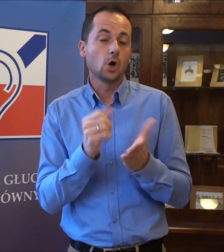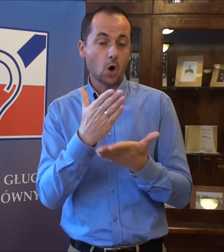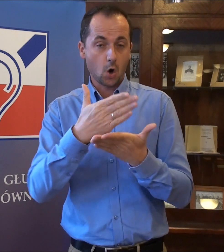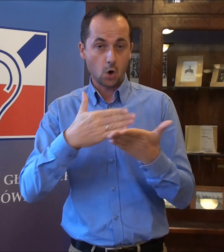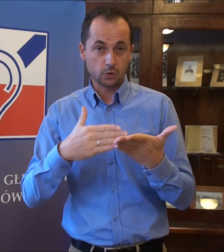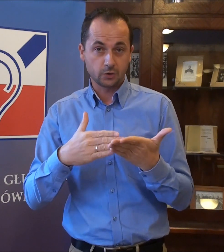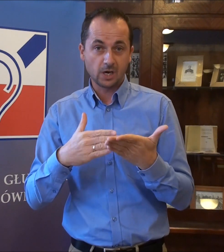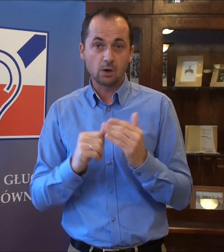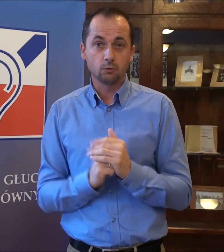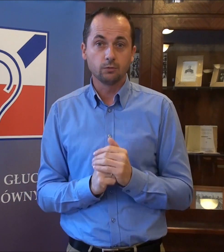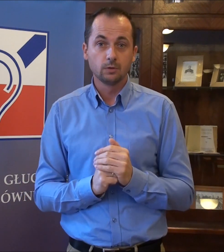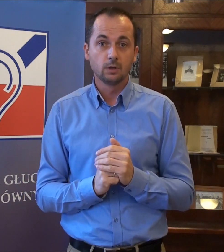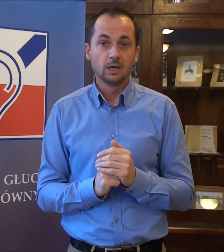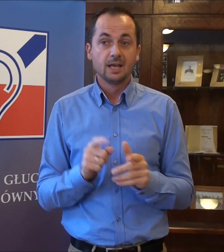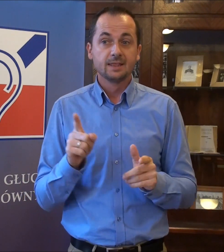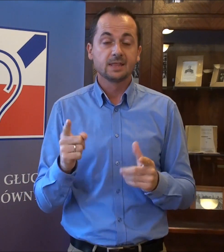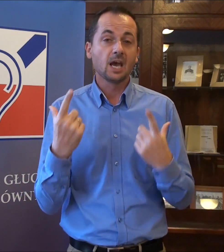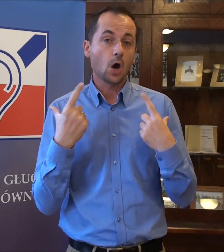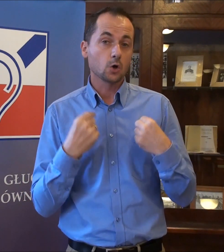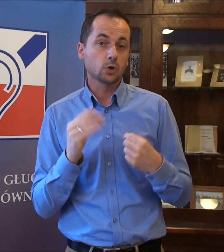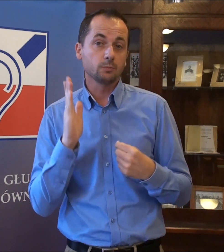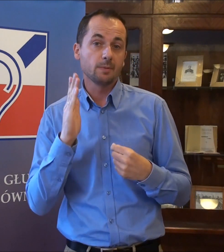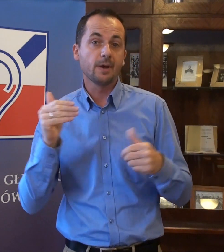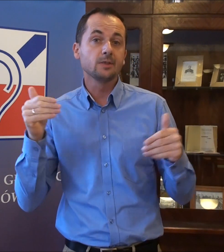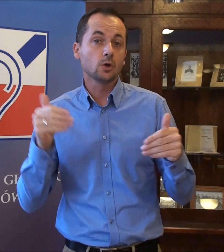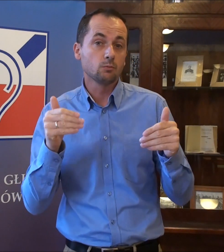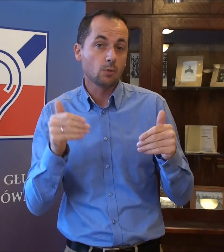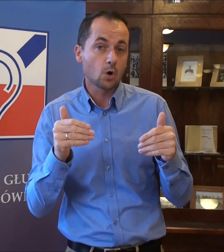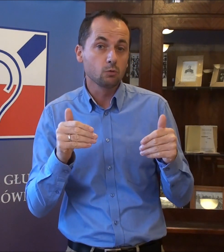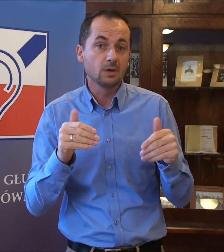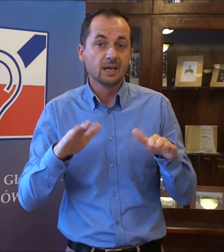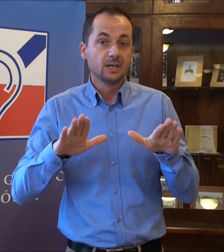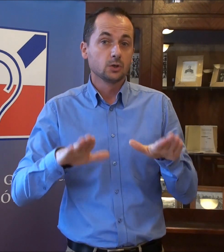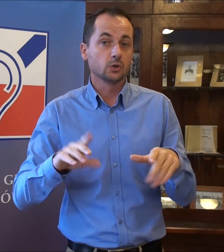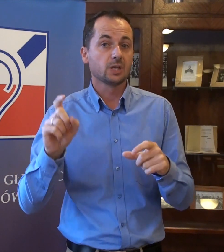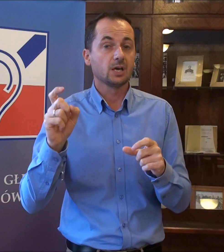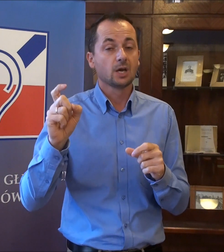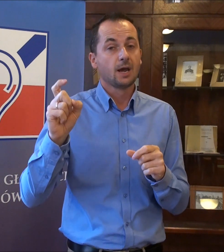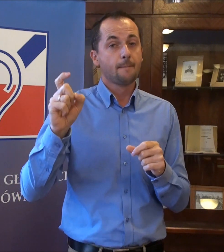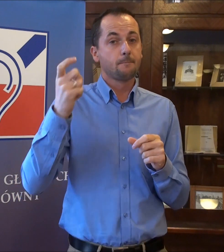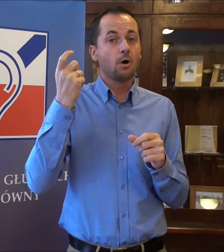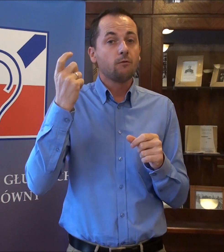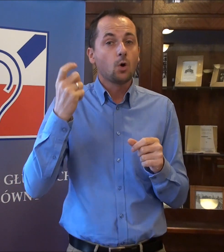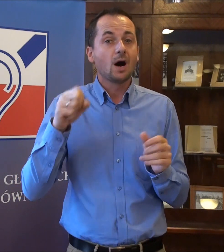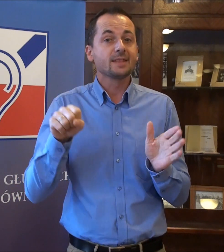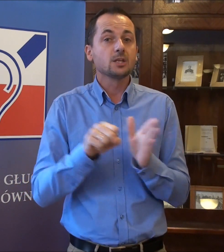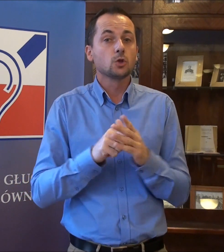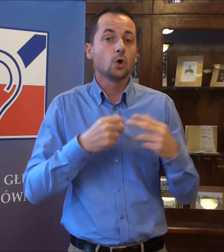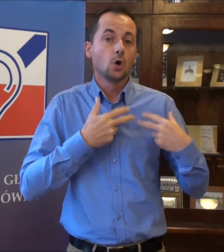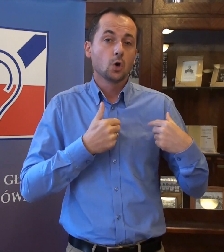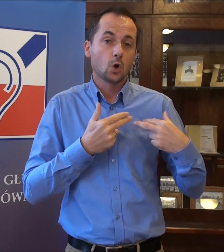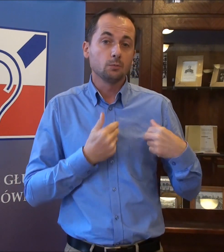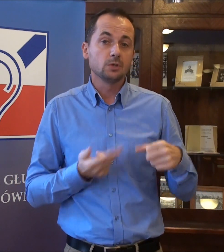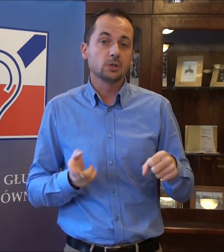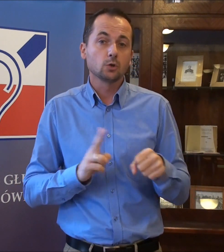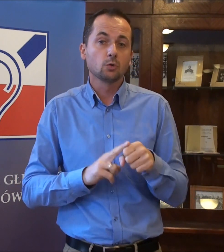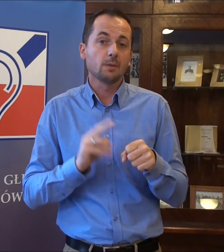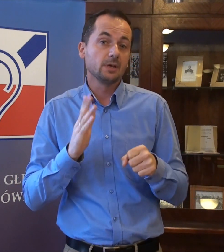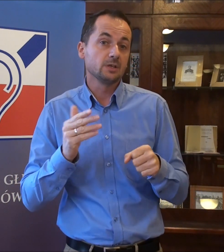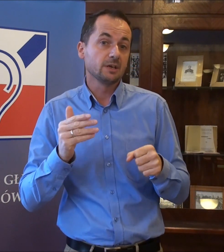oddziałów. Te osoby będą mogły zostać powołane do komisji, która będzie